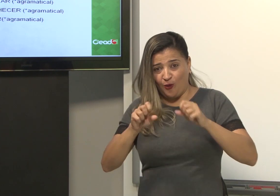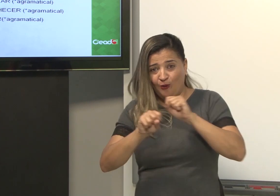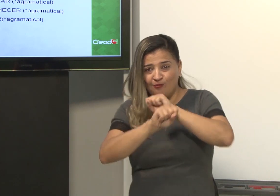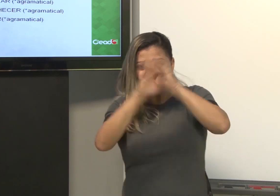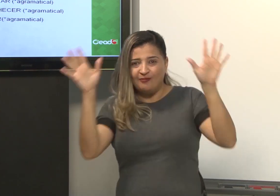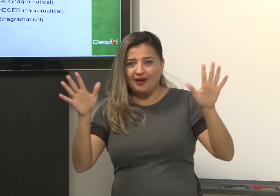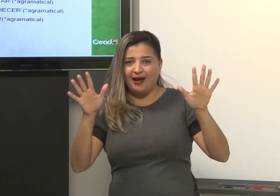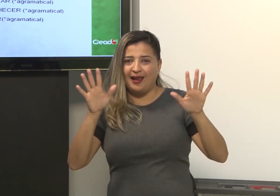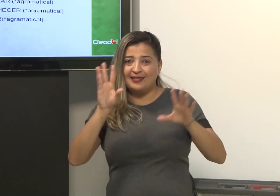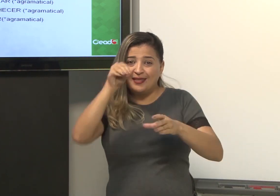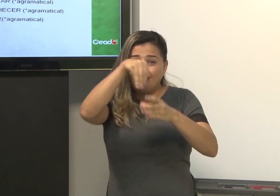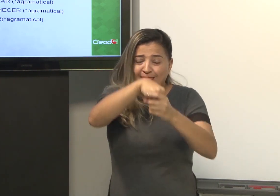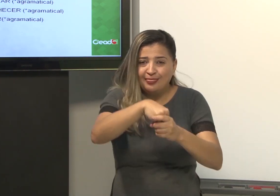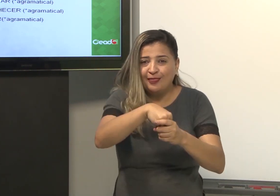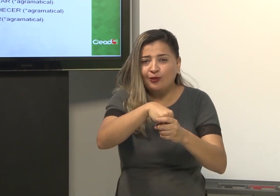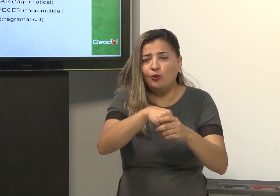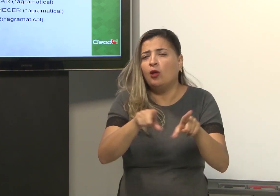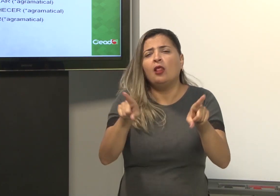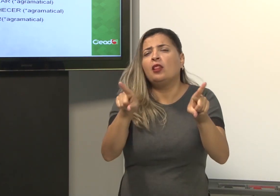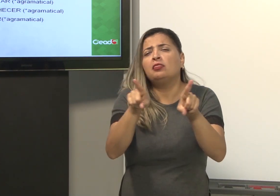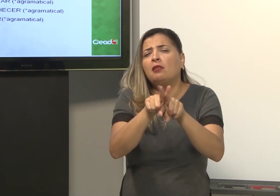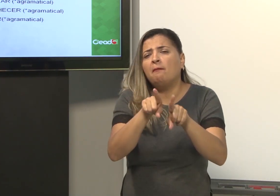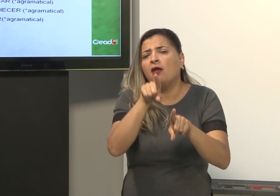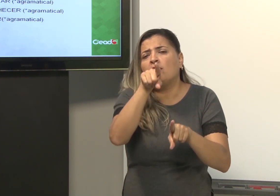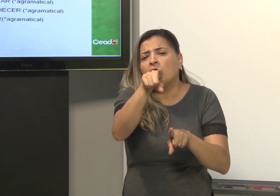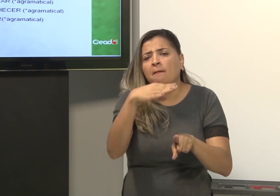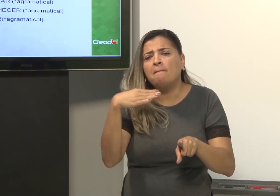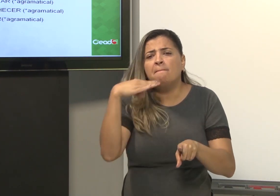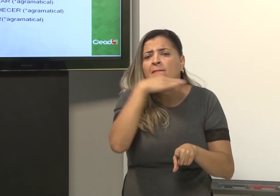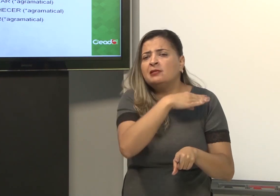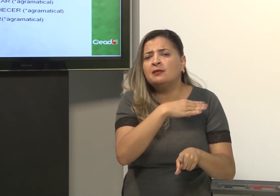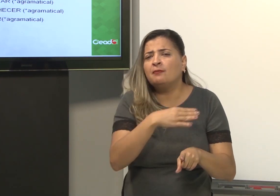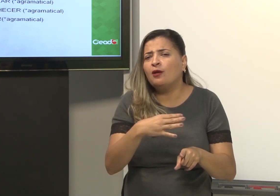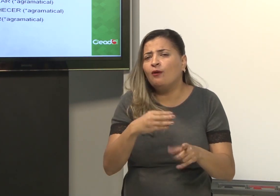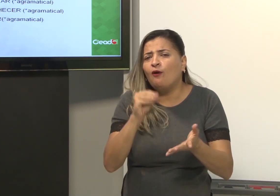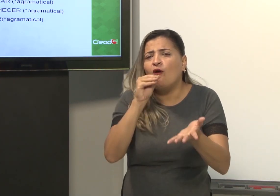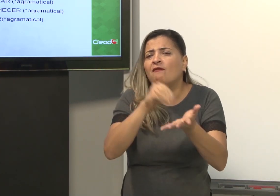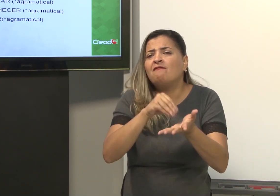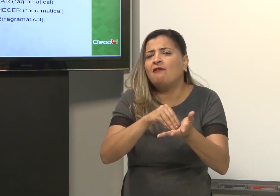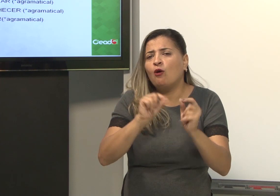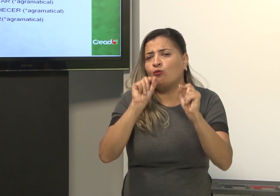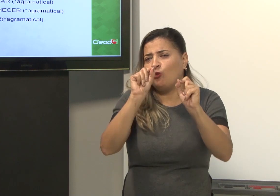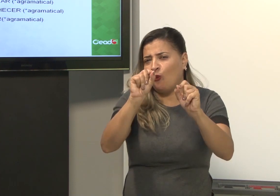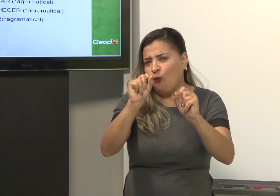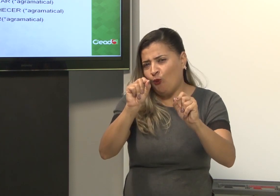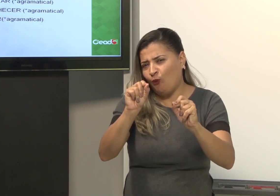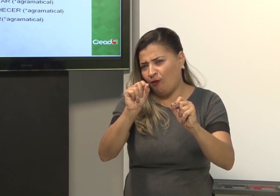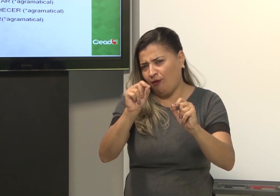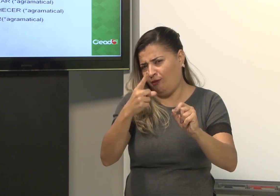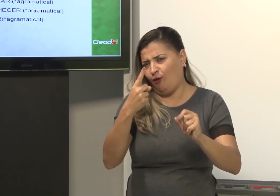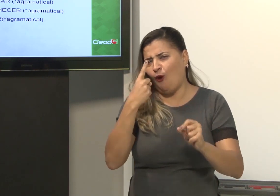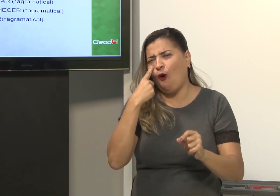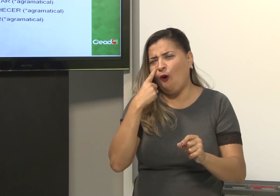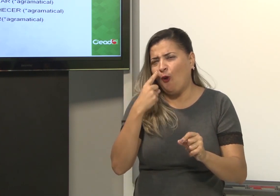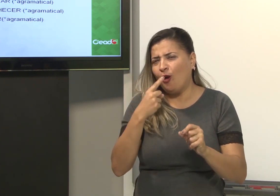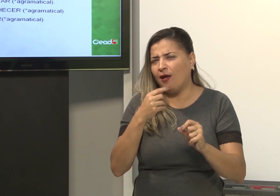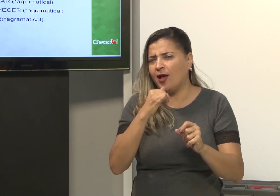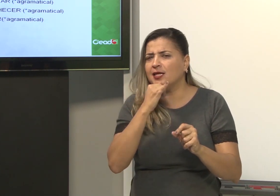claro para vocês entendam e vocês possam perceber o quê? Por exemplo,